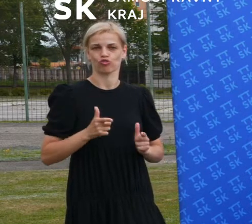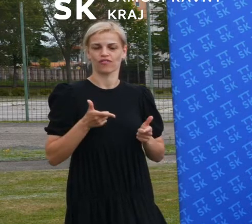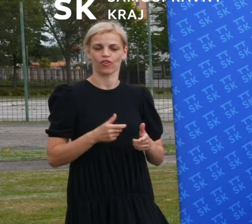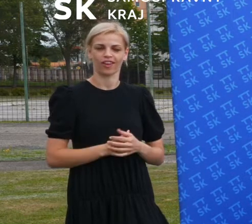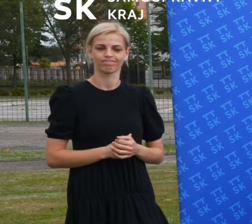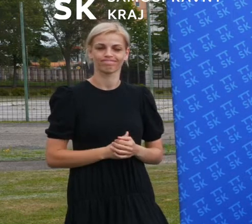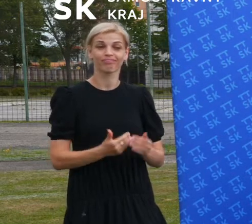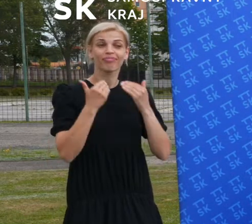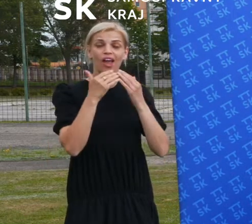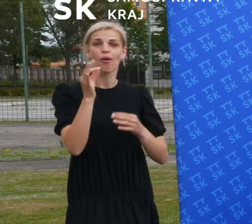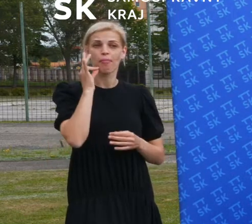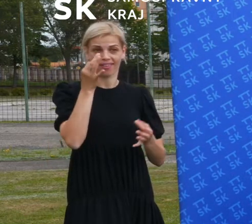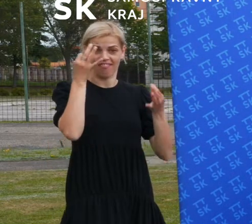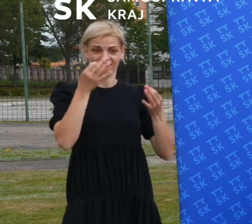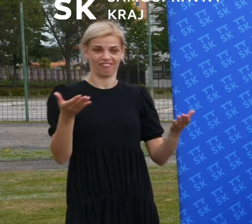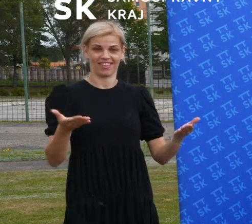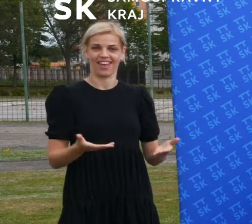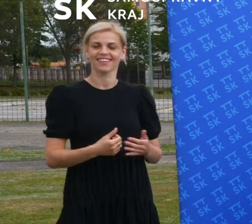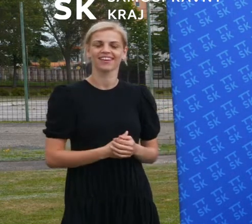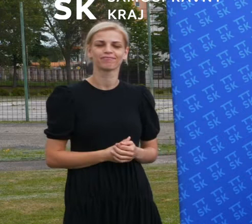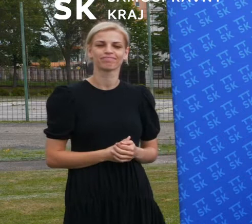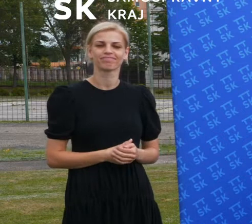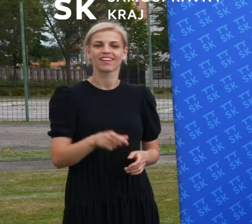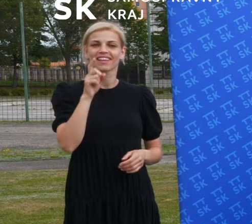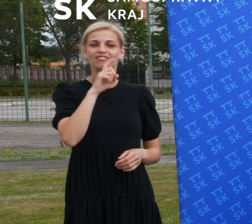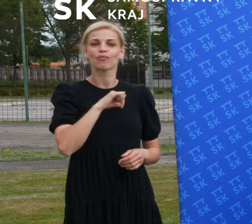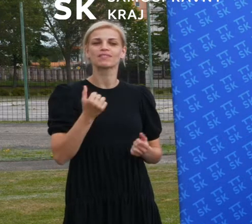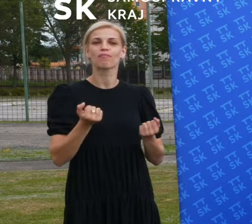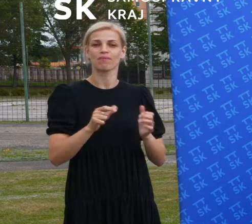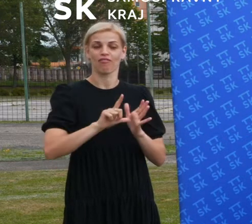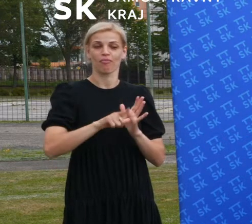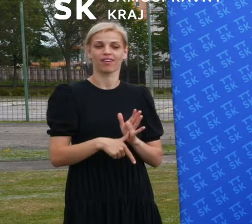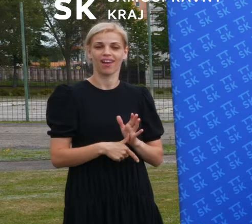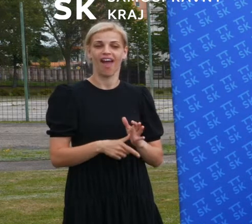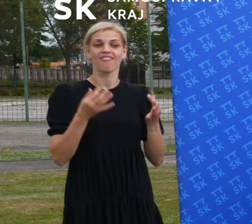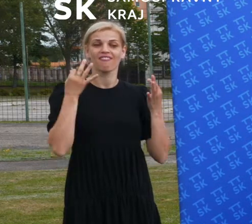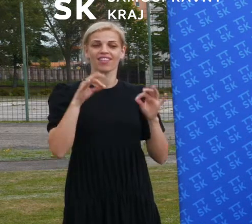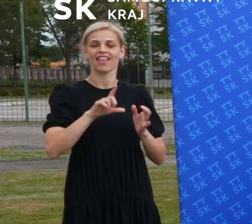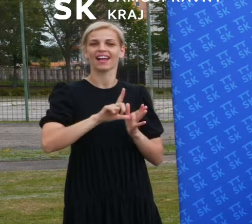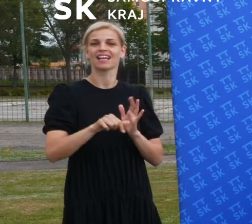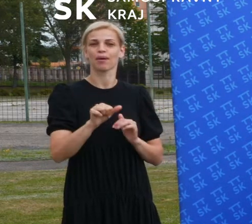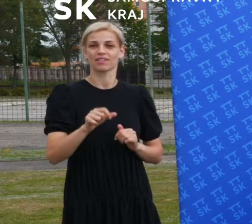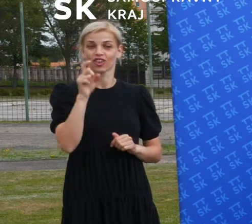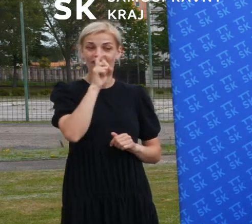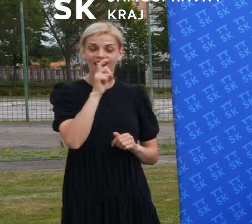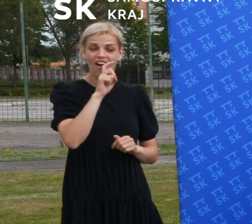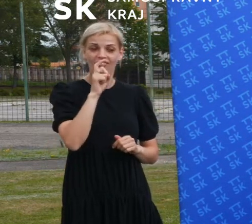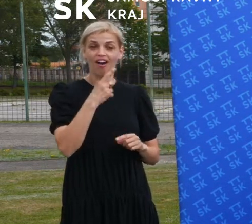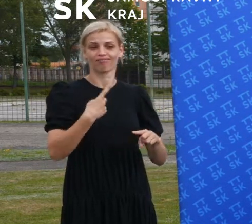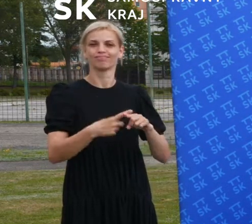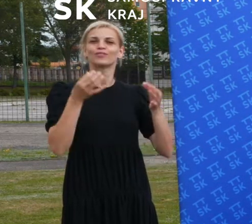Ďakujem pekne. Vítajte v Trnavskom samozprávnom kraji, vítajte v krajskom meste Trnava a vítajte na